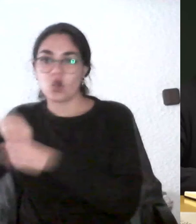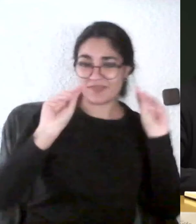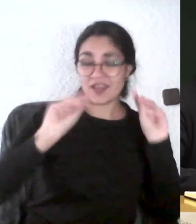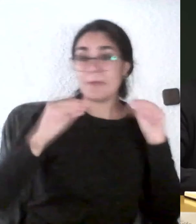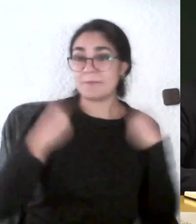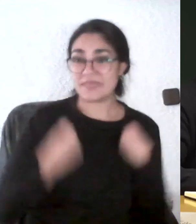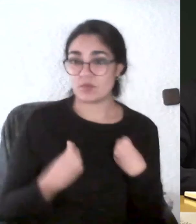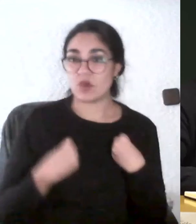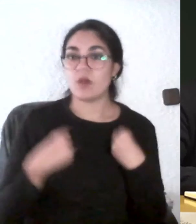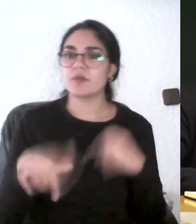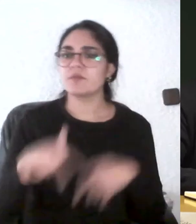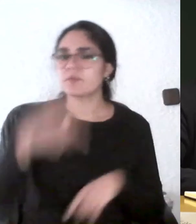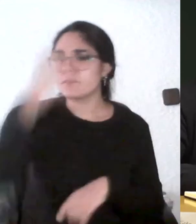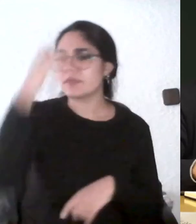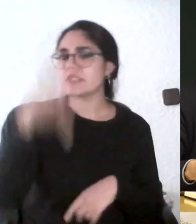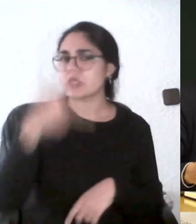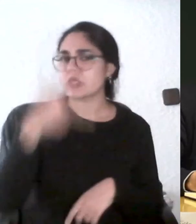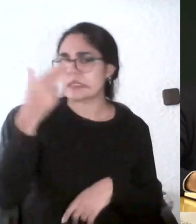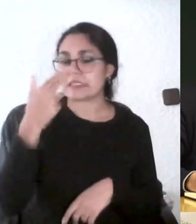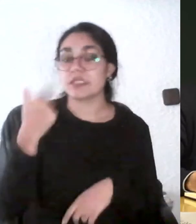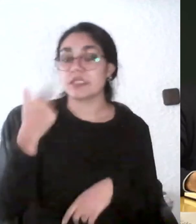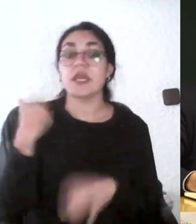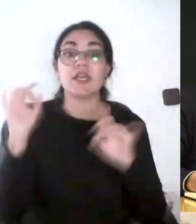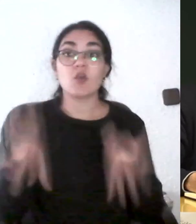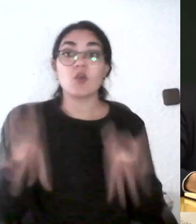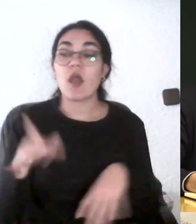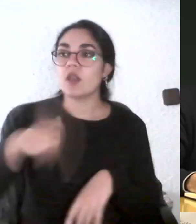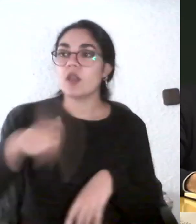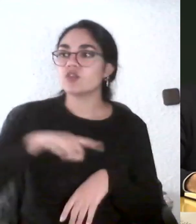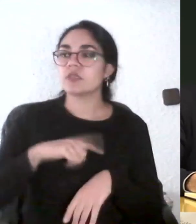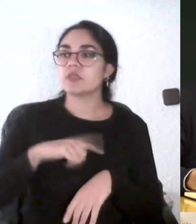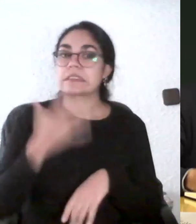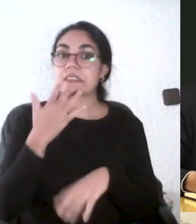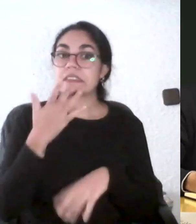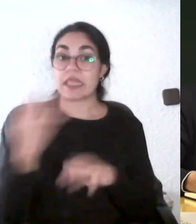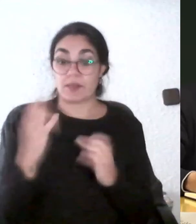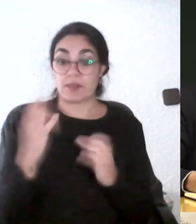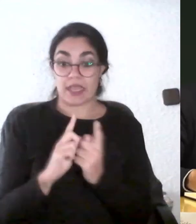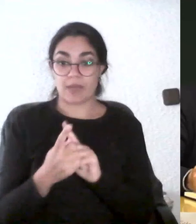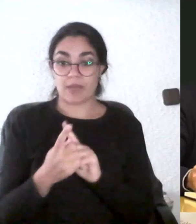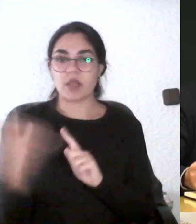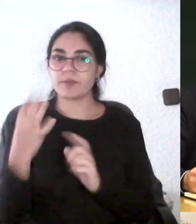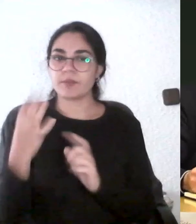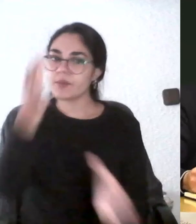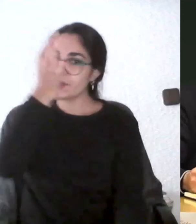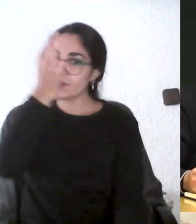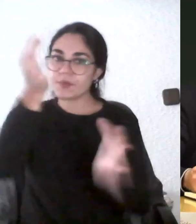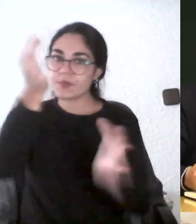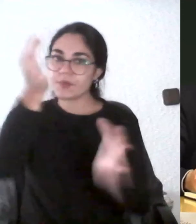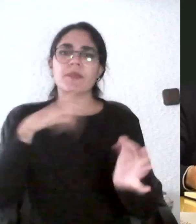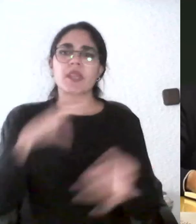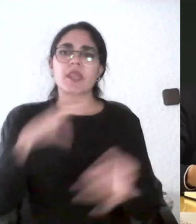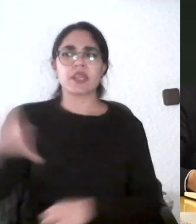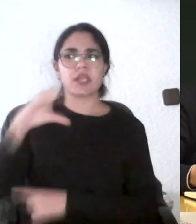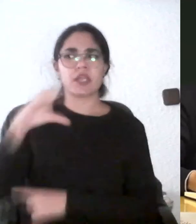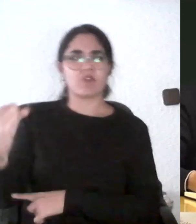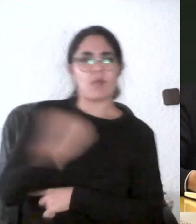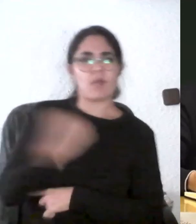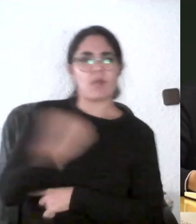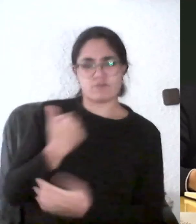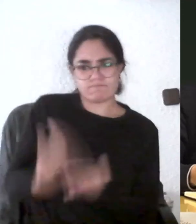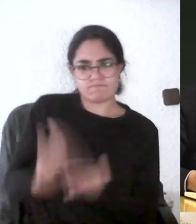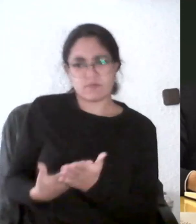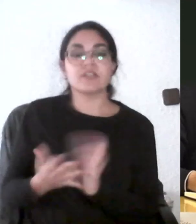mí es importante porque creo que cuando hacemos cambios tenemos que ser rigurosos y más científicos en el sentido de utilizar el método